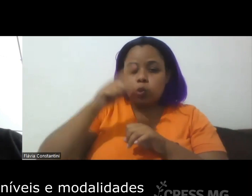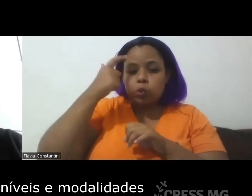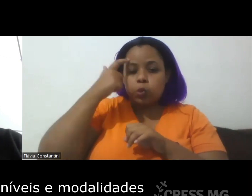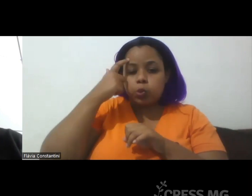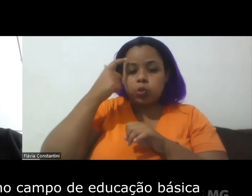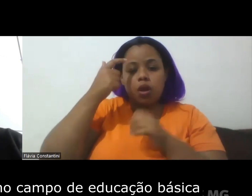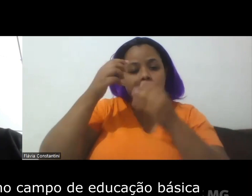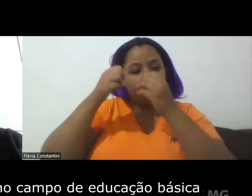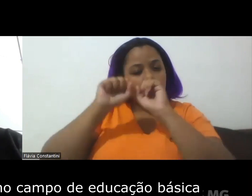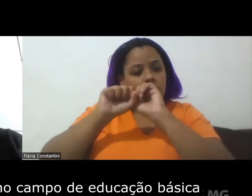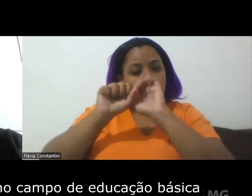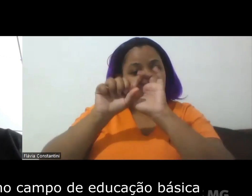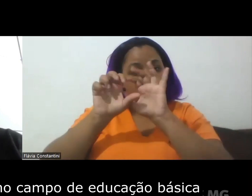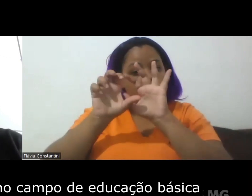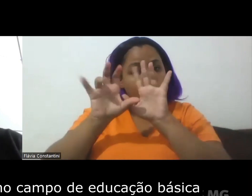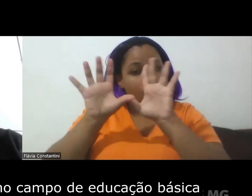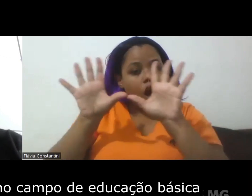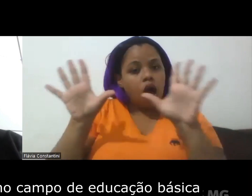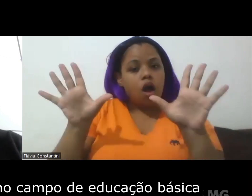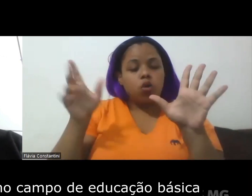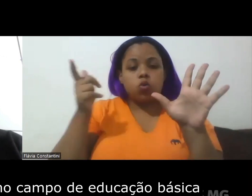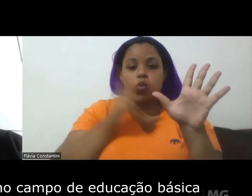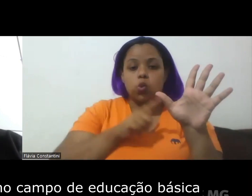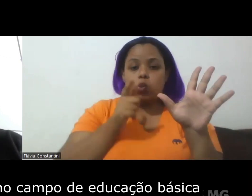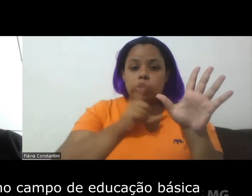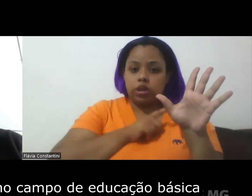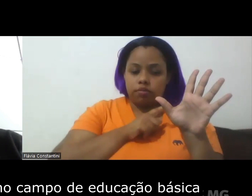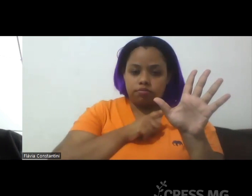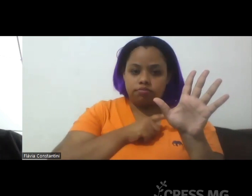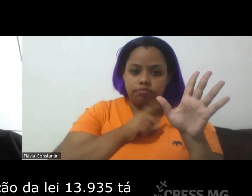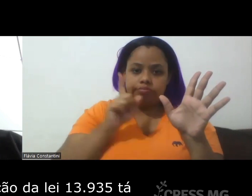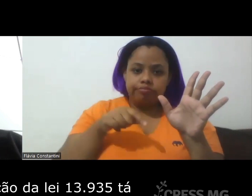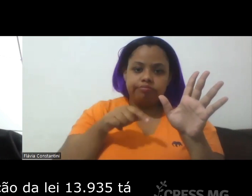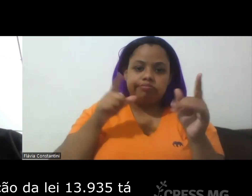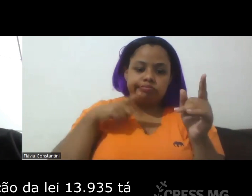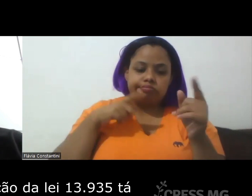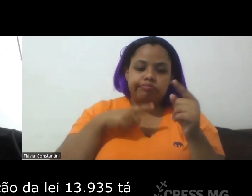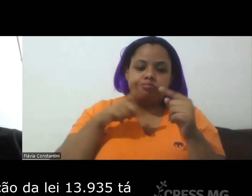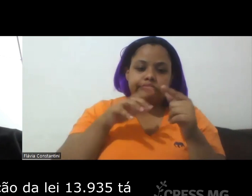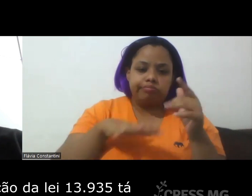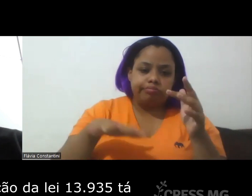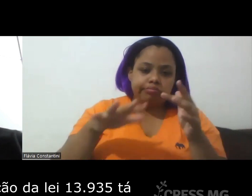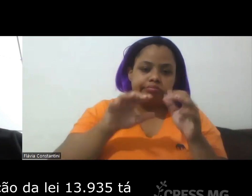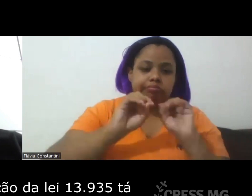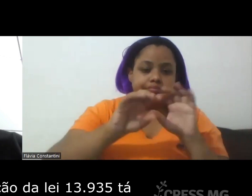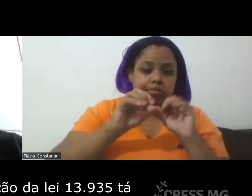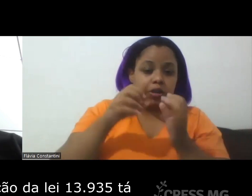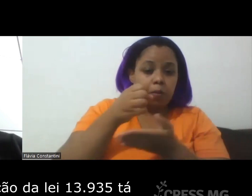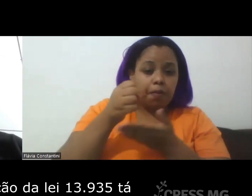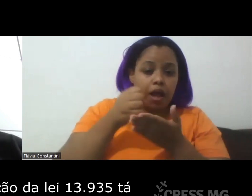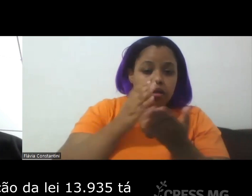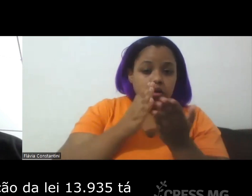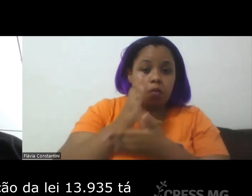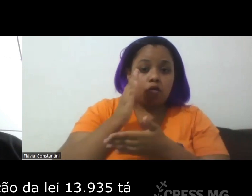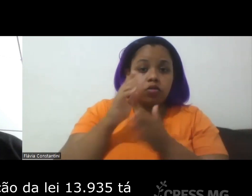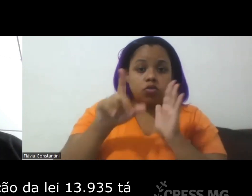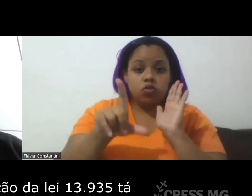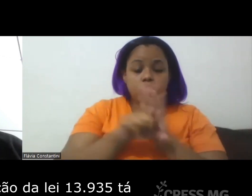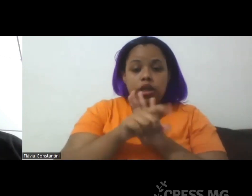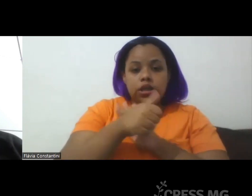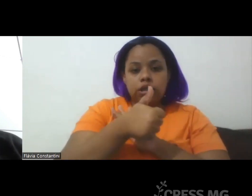modalidades e se apresenta agora no campo da educação básica com a aprovação da Lei 13.935.